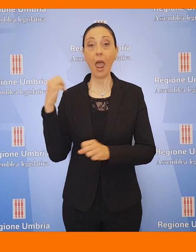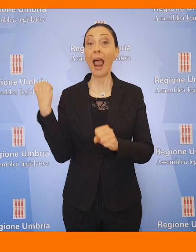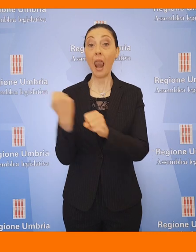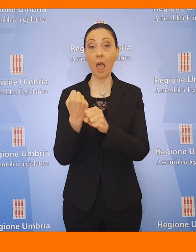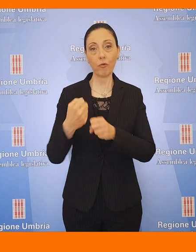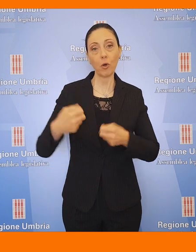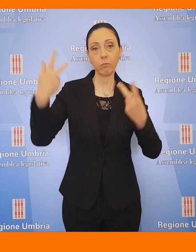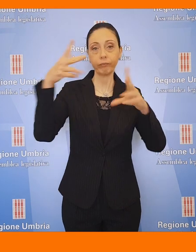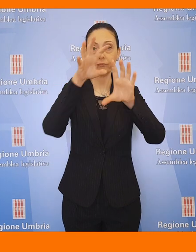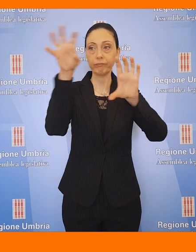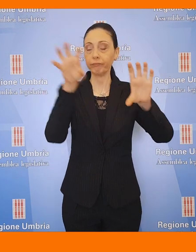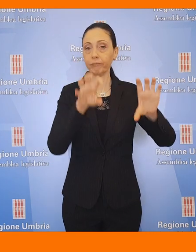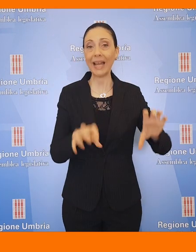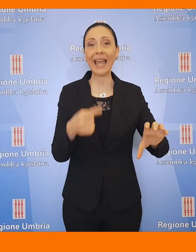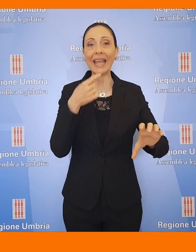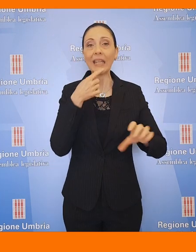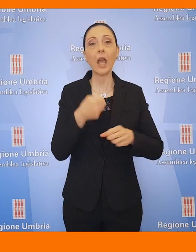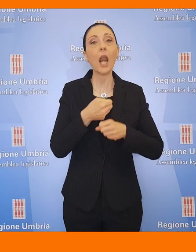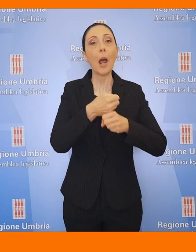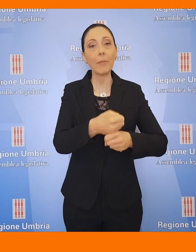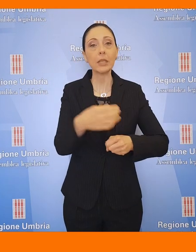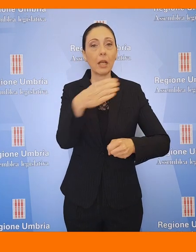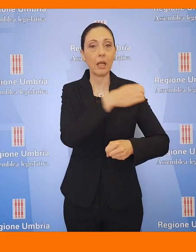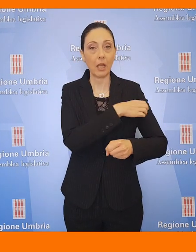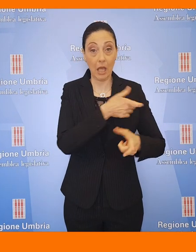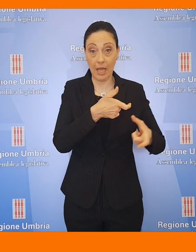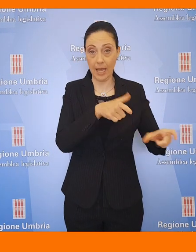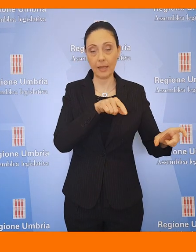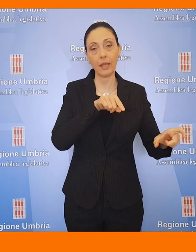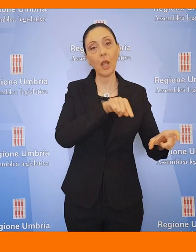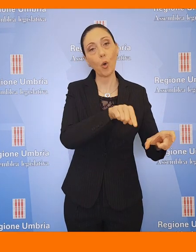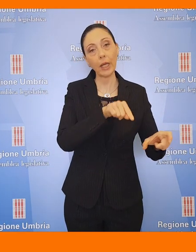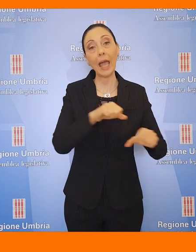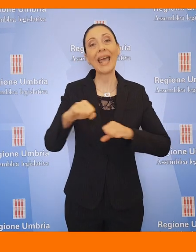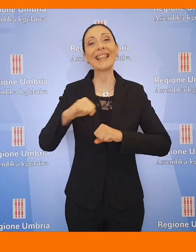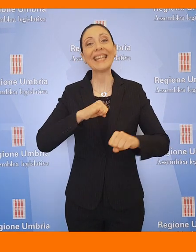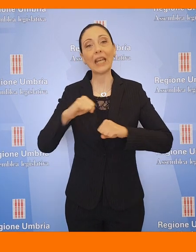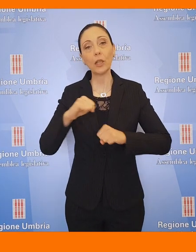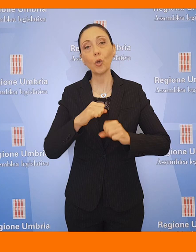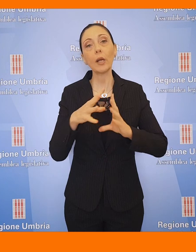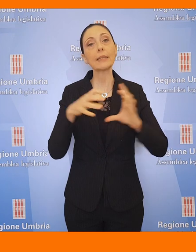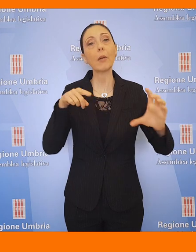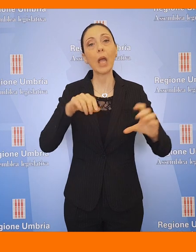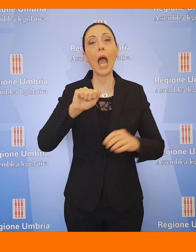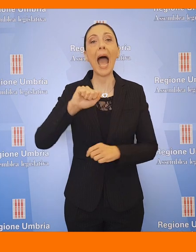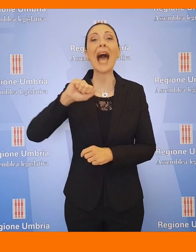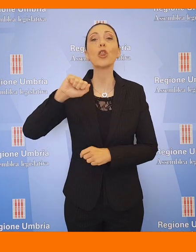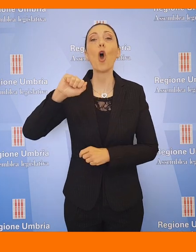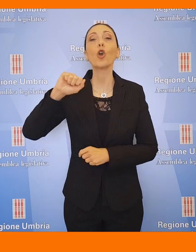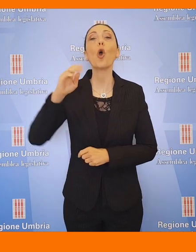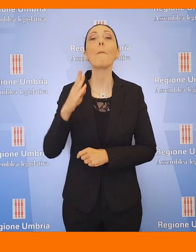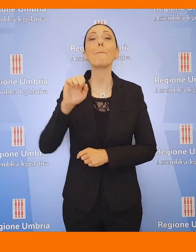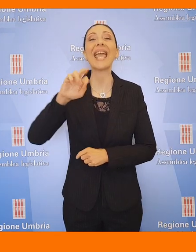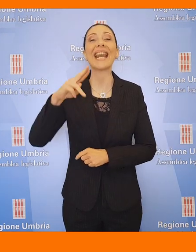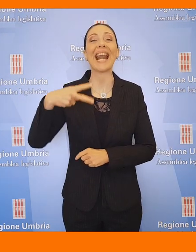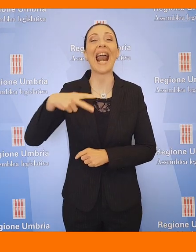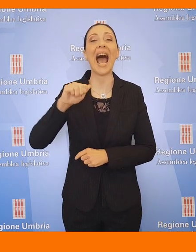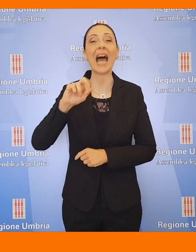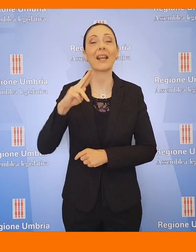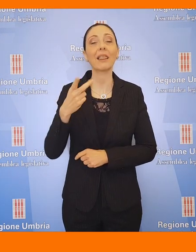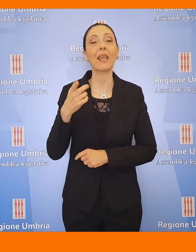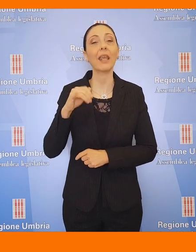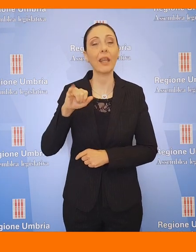videoconferenza, rappresentanti delle sigle sindacali della categoria, il direttore dello stabilimento Antonio Bernardini e l'assessore